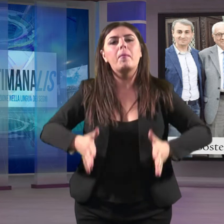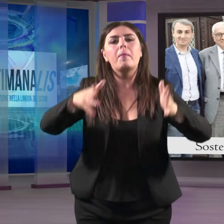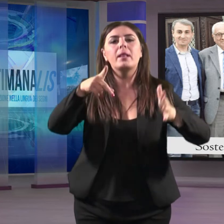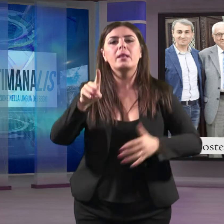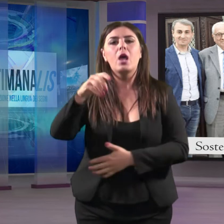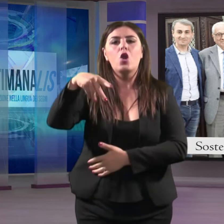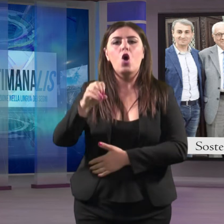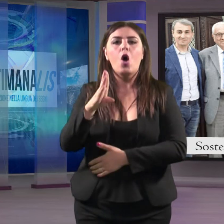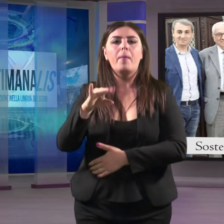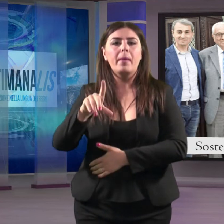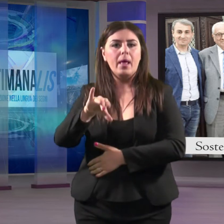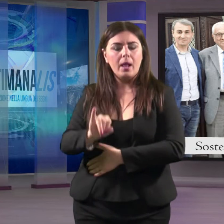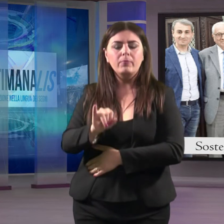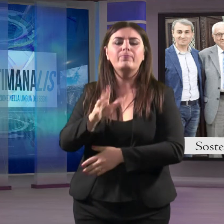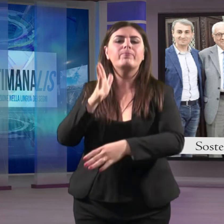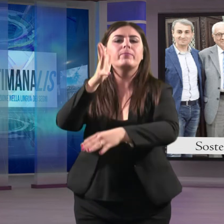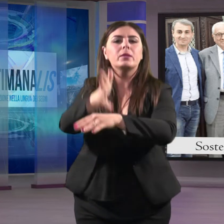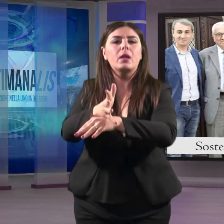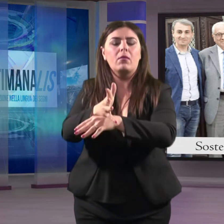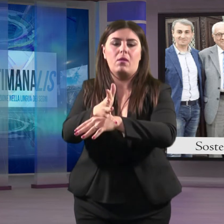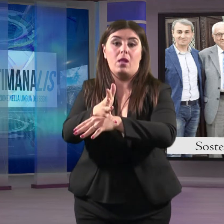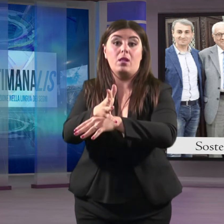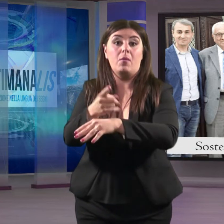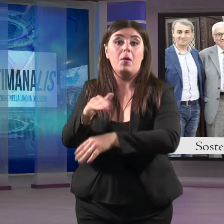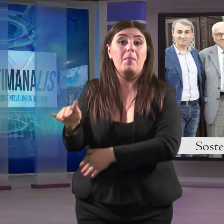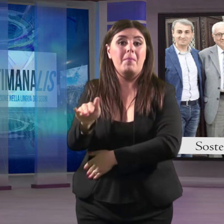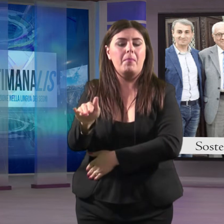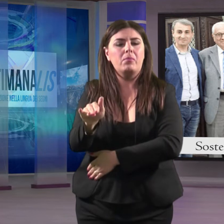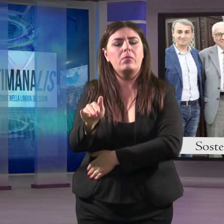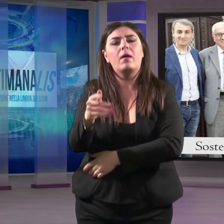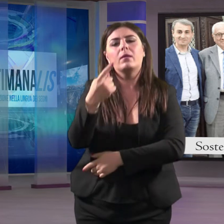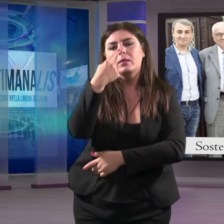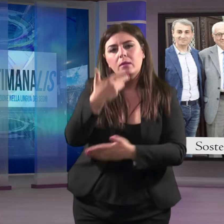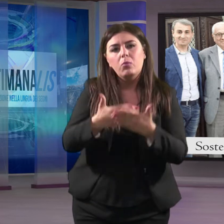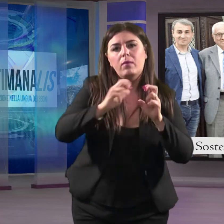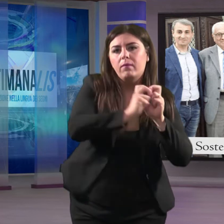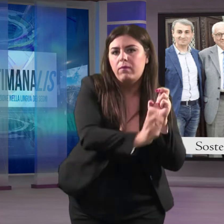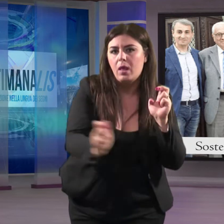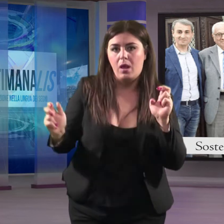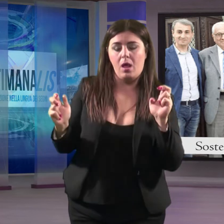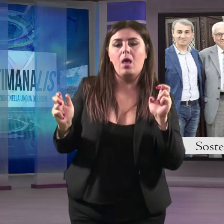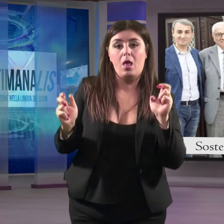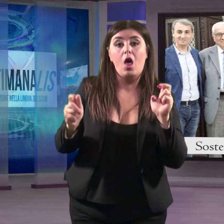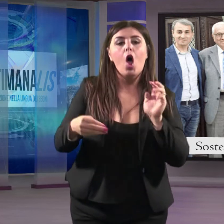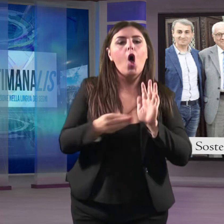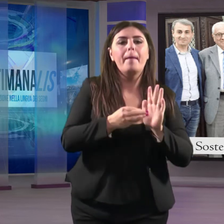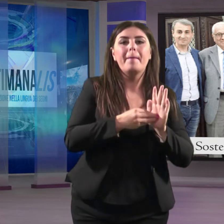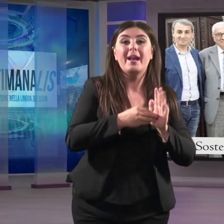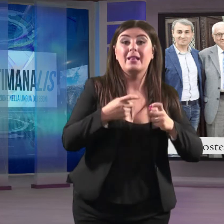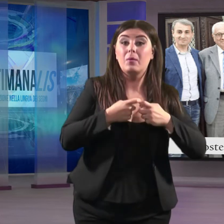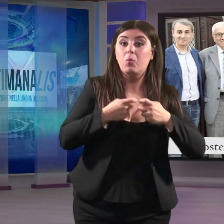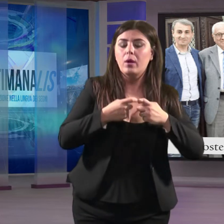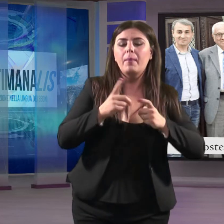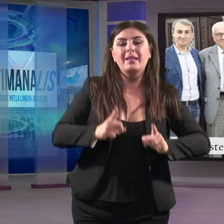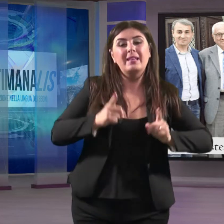di assistere con interventi mirati i bambini sotto diversi punti di vista. Gli operatori del Tribunale per la